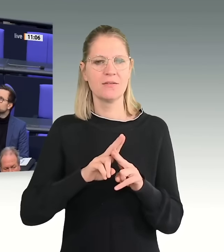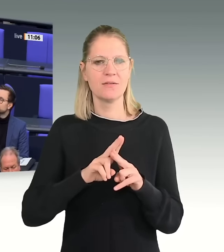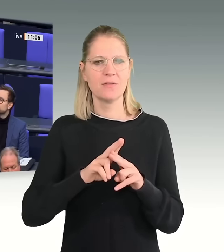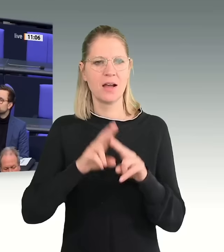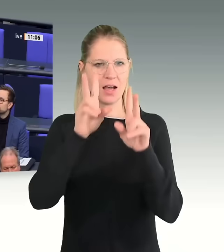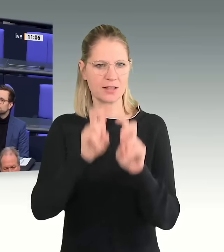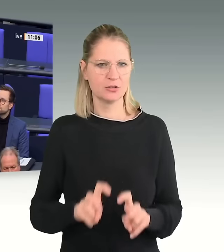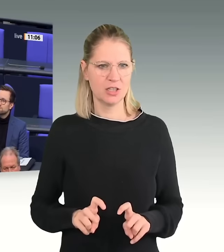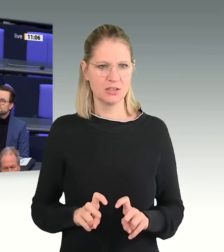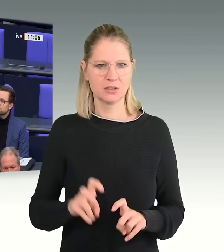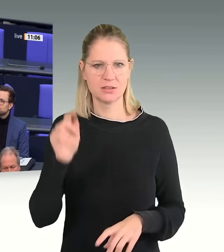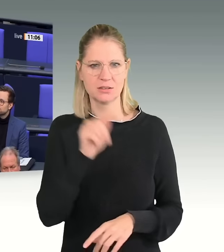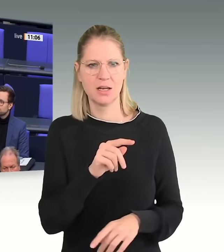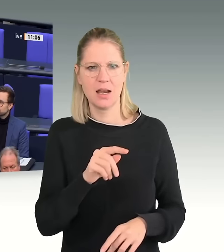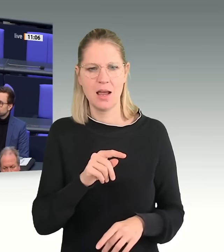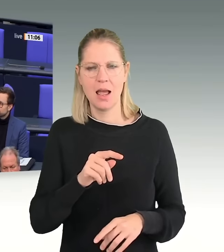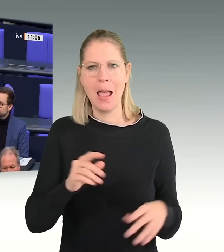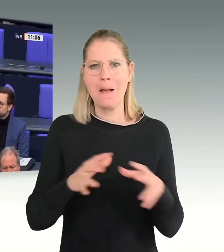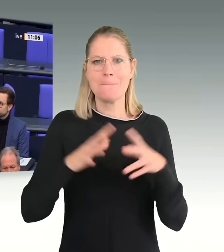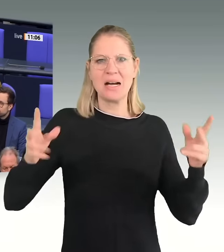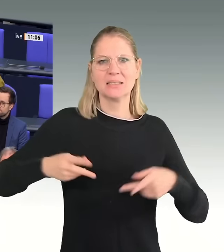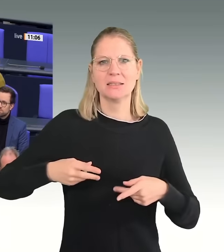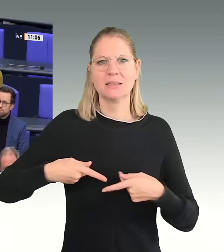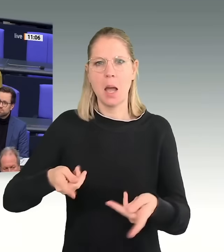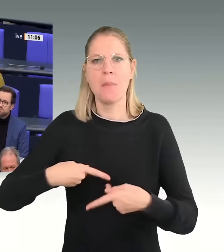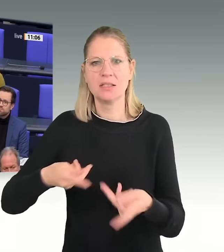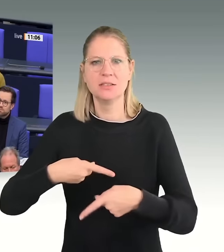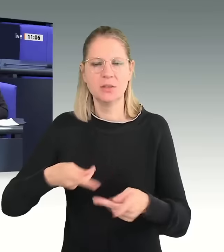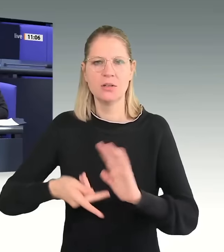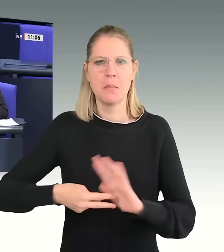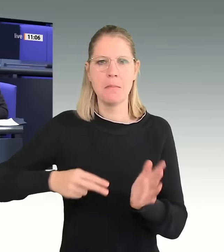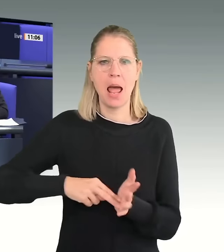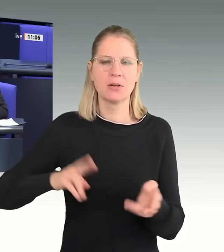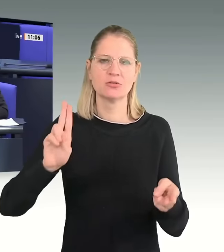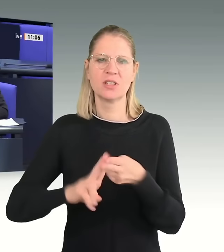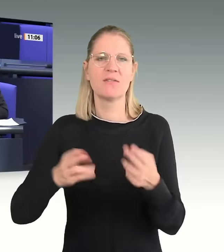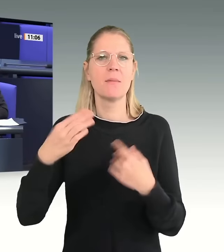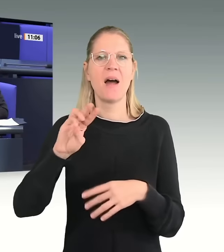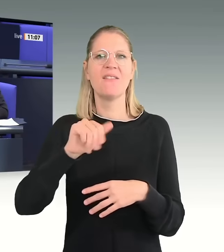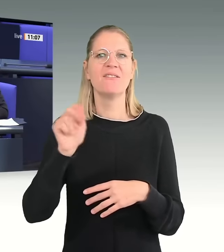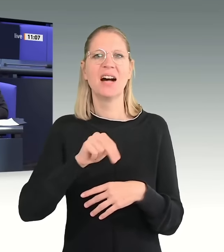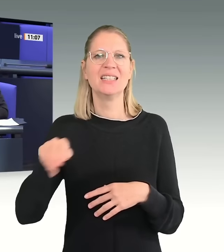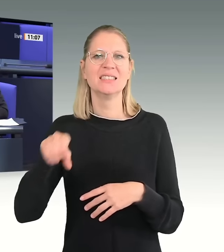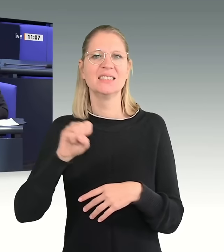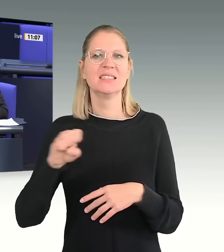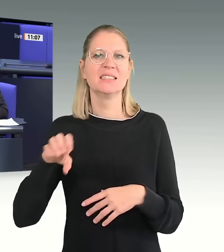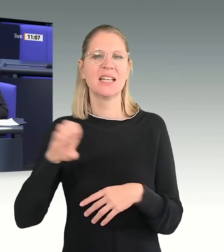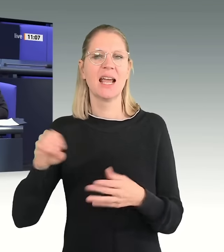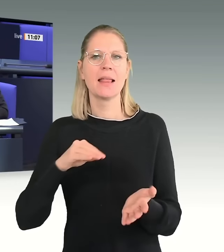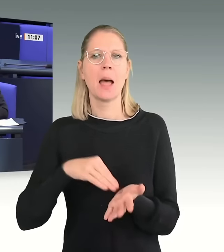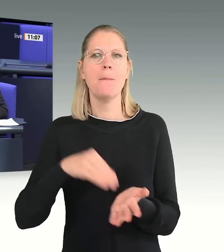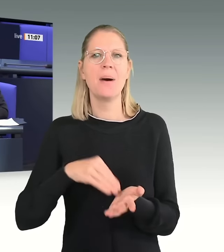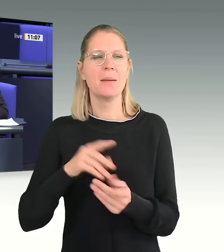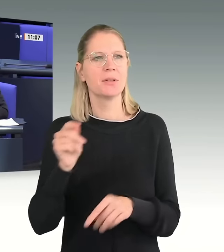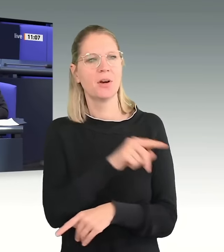dem Massendeportationsplanungstreffen am Wannsee teilgenommen hat. Das heißt, Frau Hui ist eine